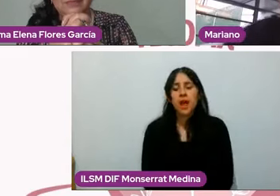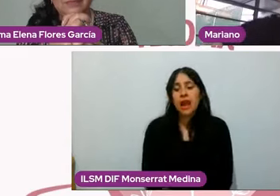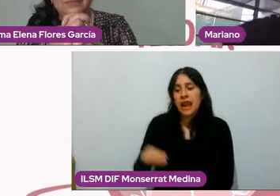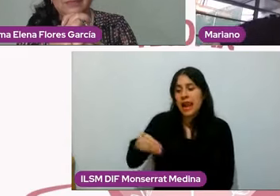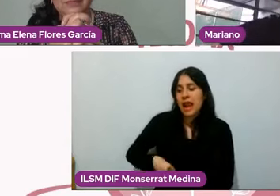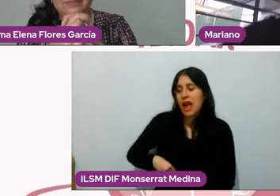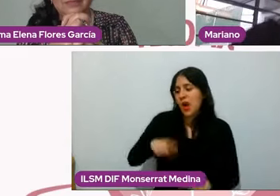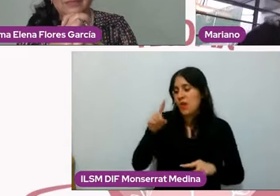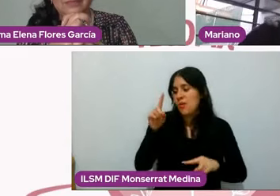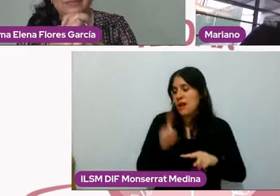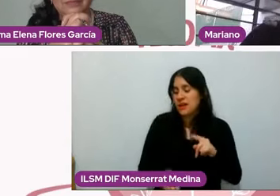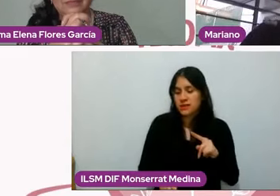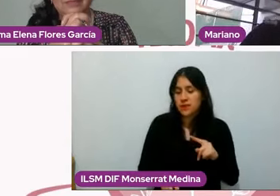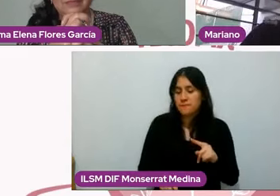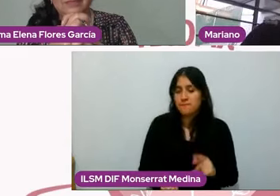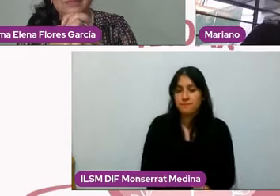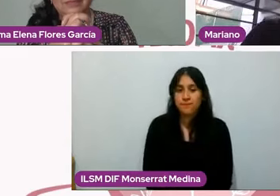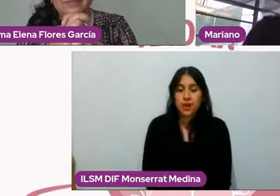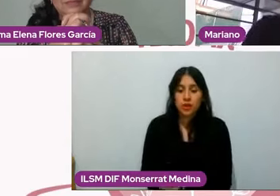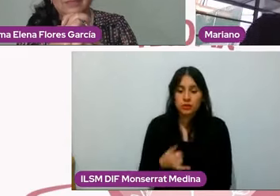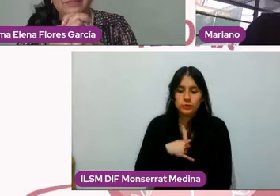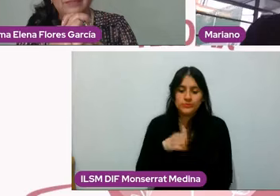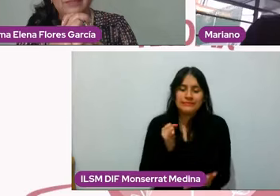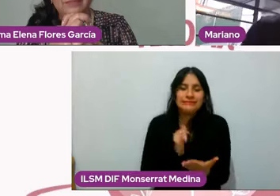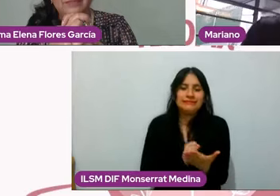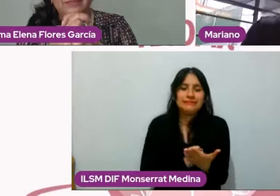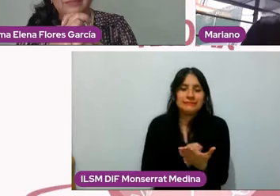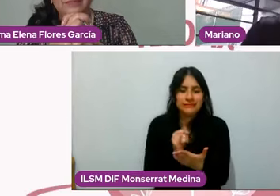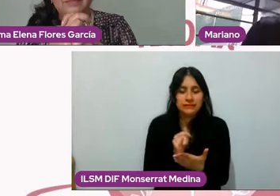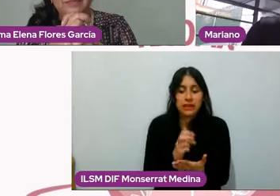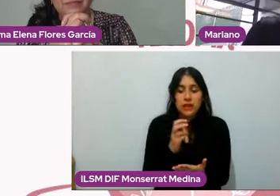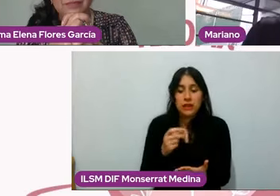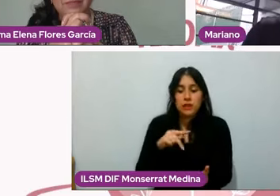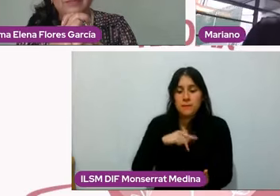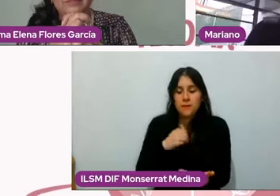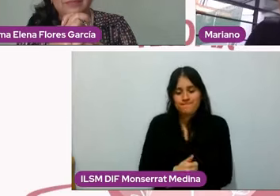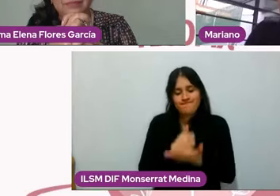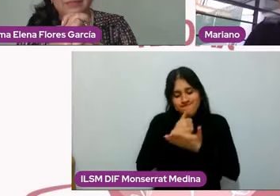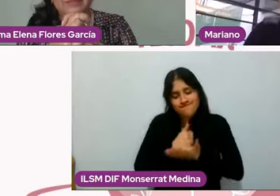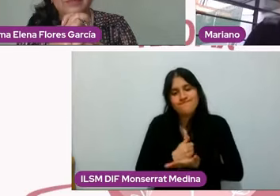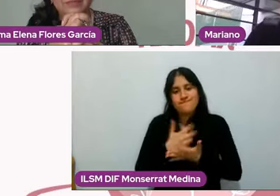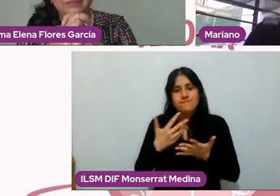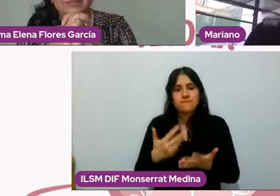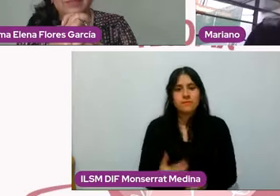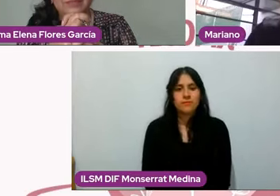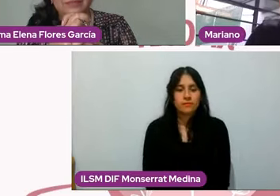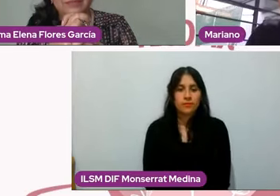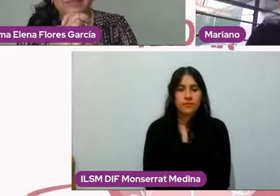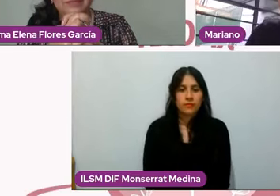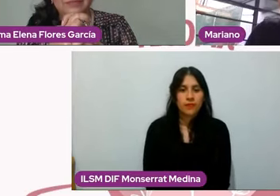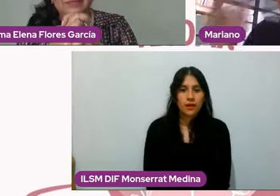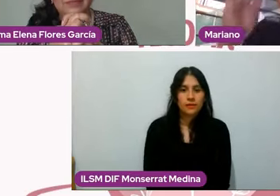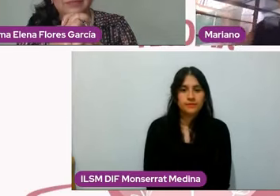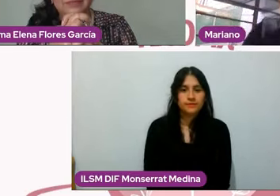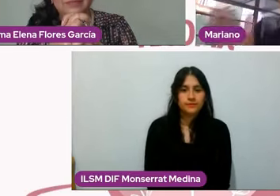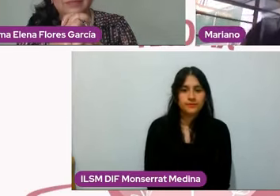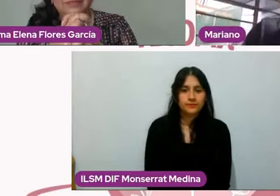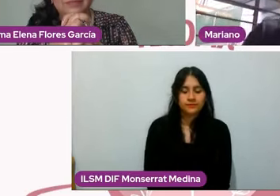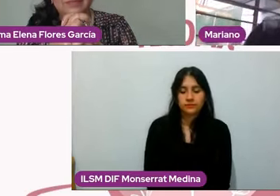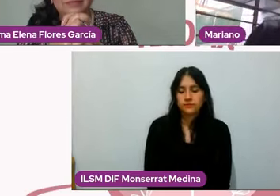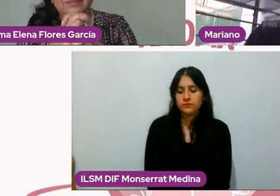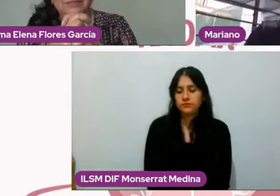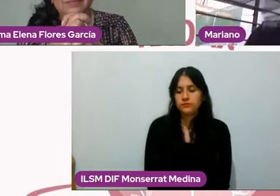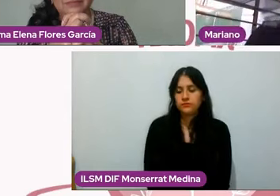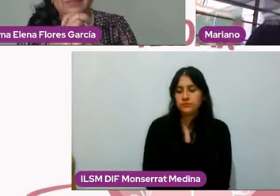ir decidiendo, pues es lo que los va a salvar, ¿no? Porque la culpa solamente puede, la culpa